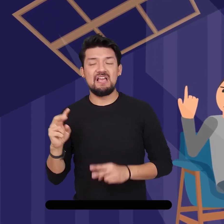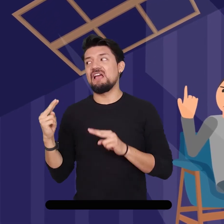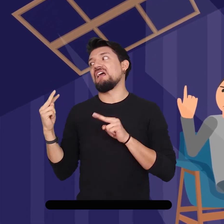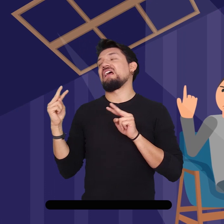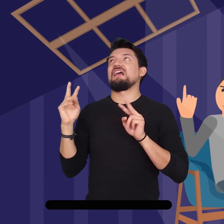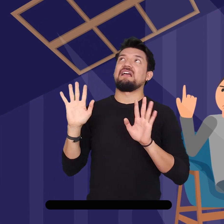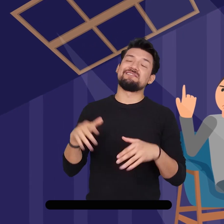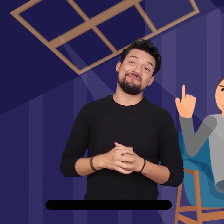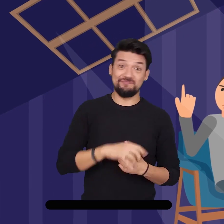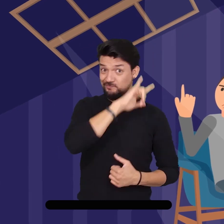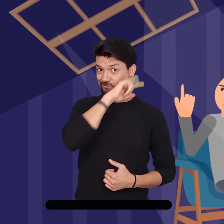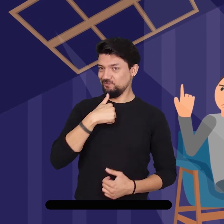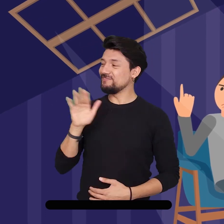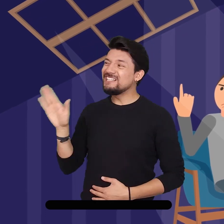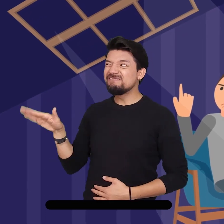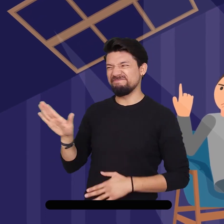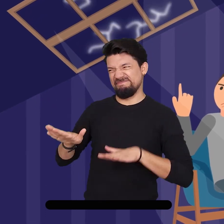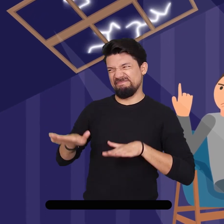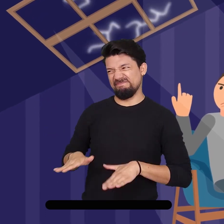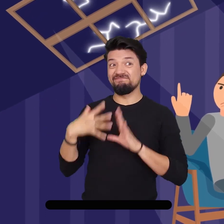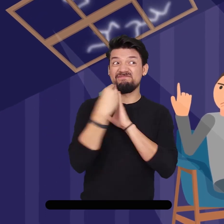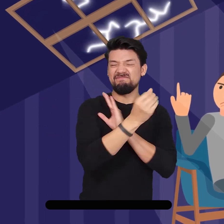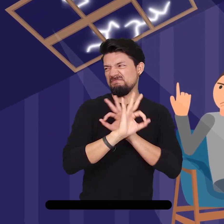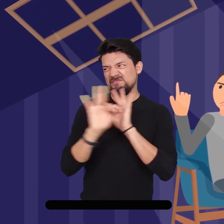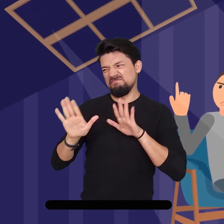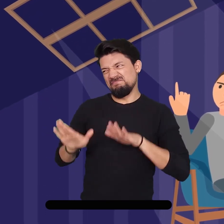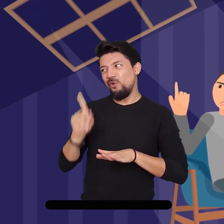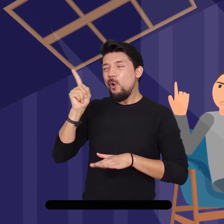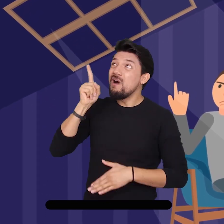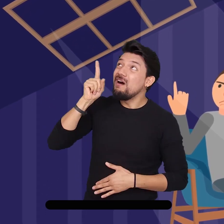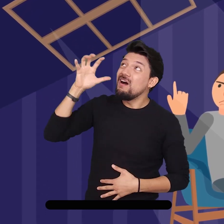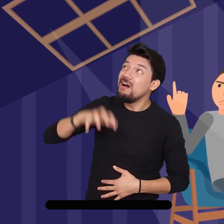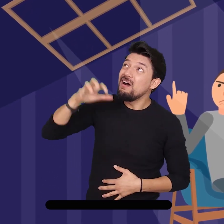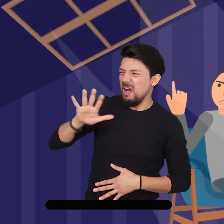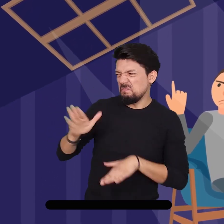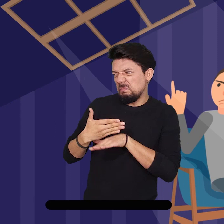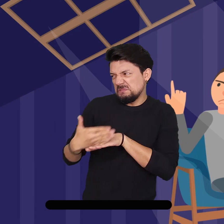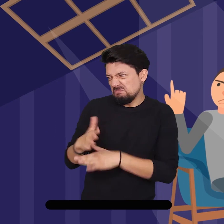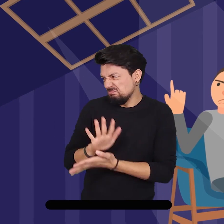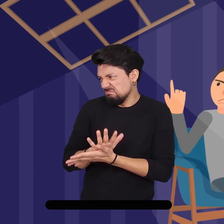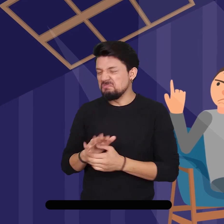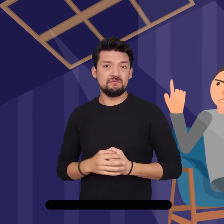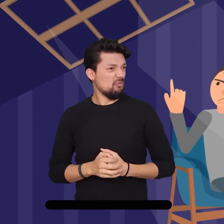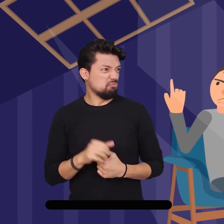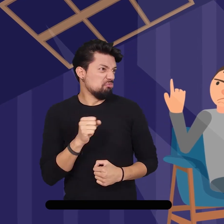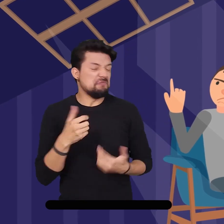Ella lograba escuchar los truenos. Debido a la tormenta, Hugo le dijo a Josué que era mejor que se quedaran un tiempo más